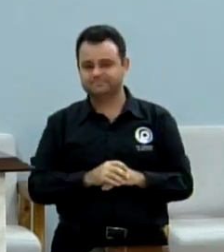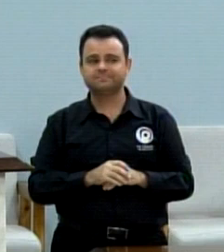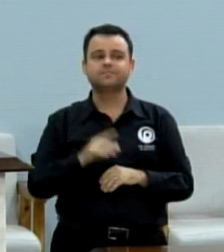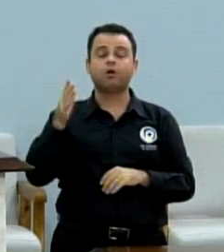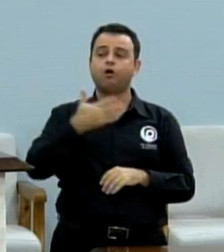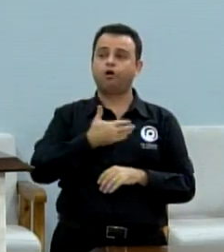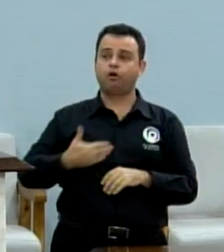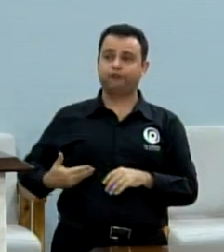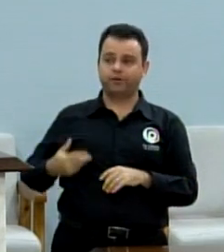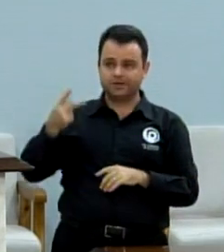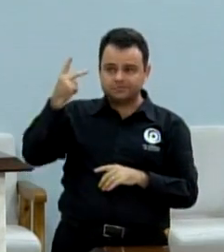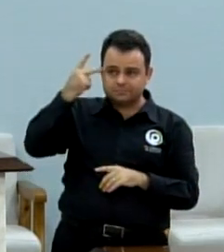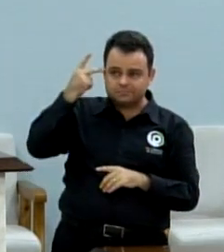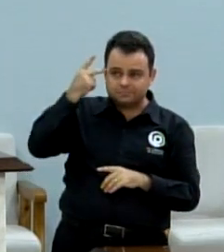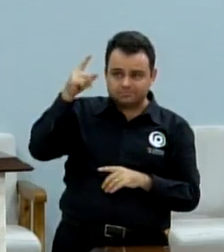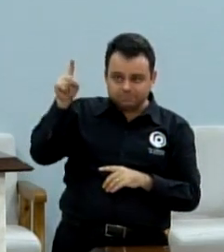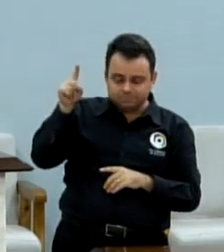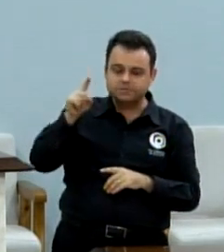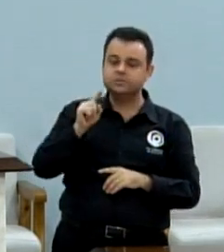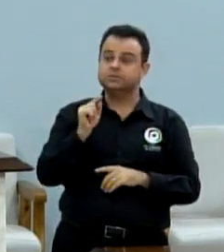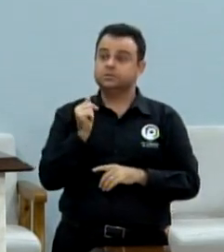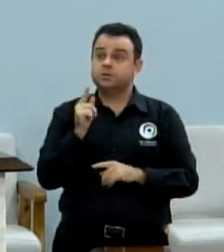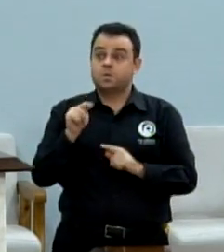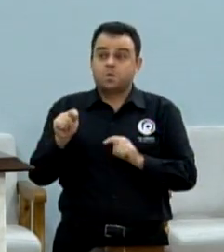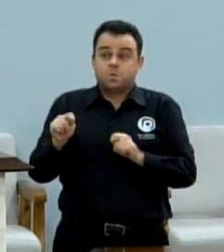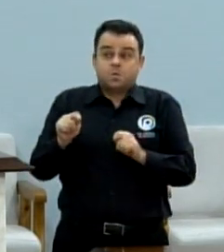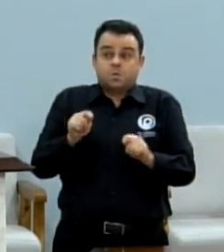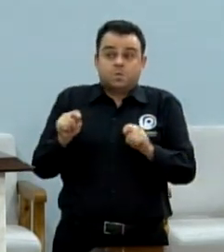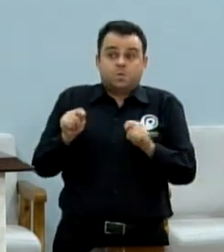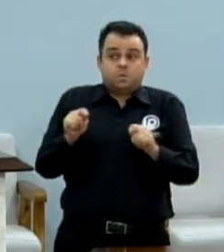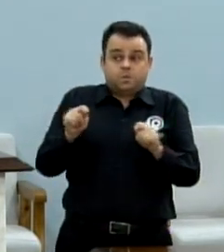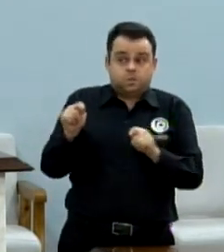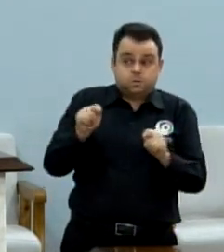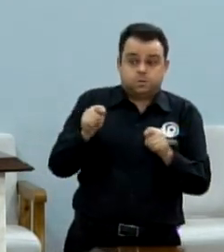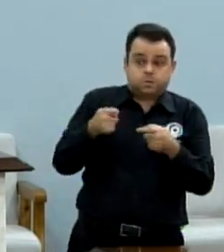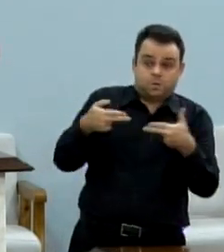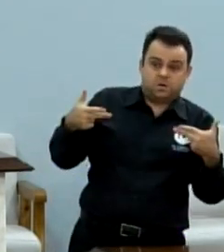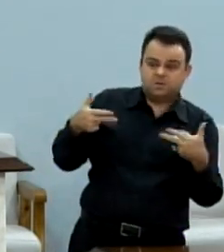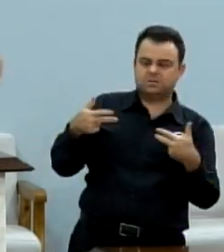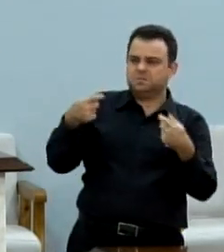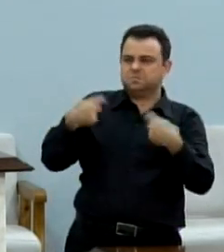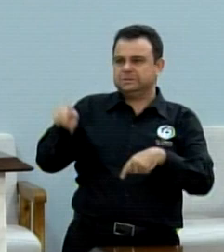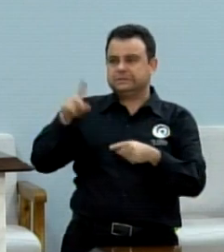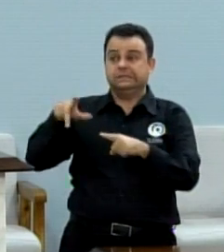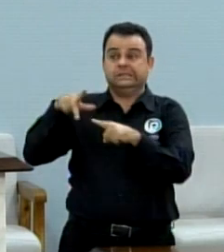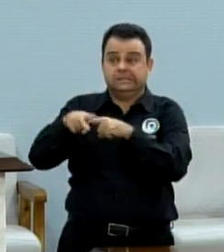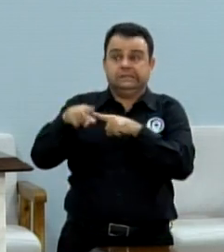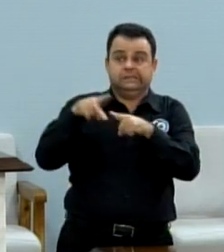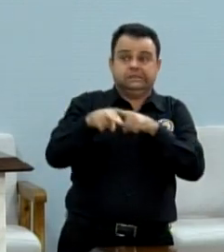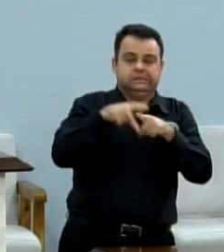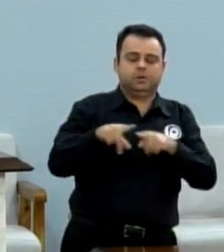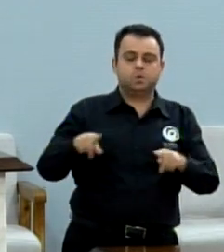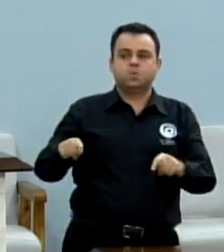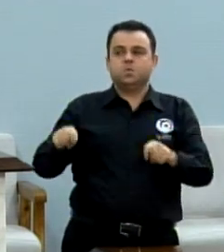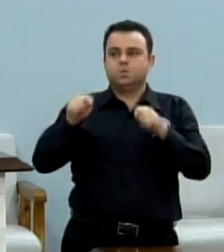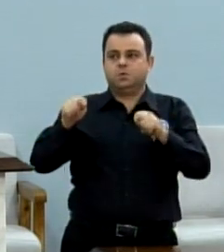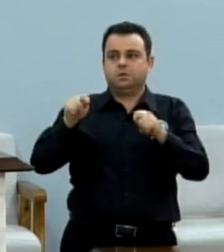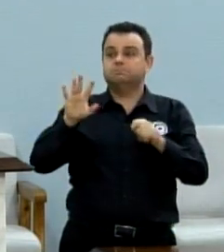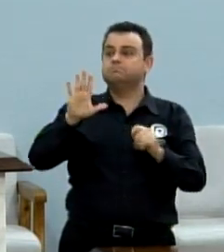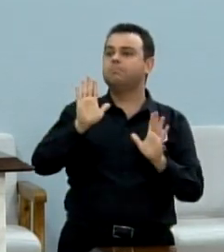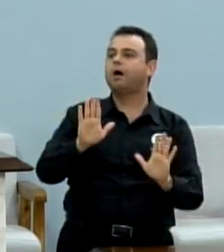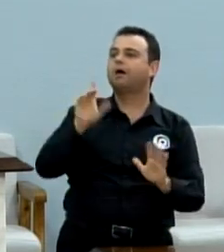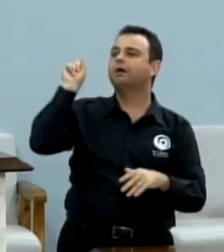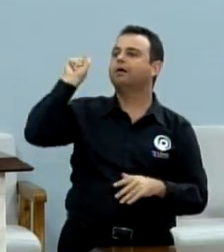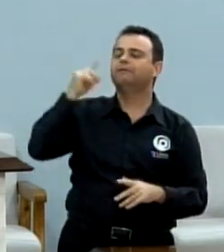está fechando o cofre, mas eu já disse, tem que cortar gastos desnecessários. E isso não é um gasto desnecessário, isso preserva